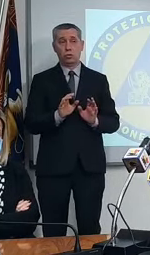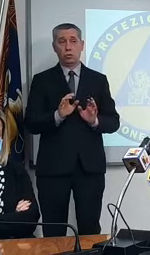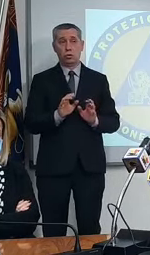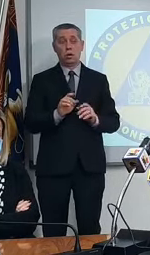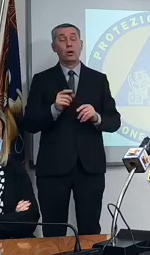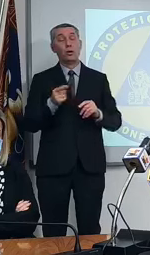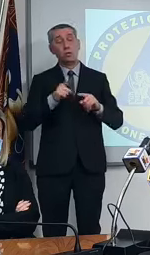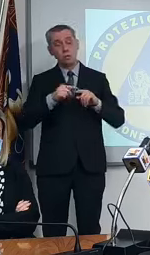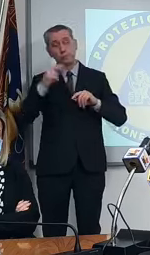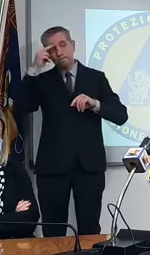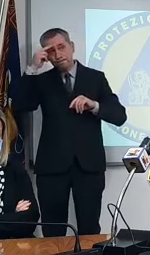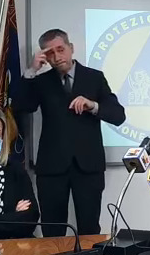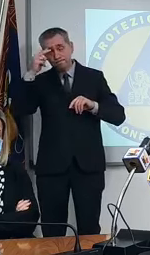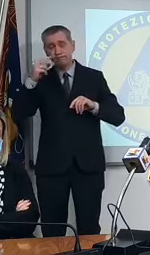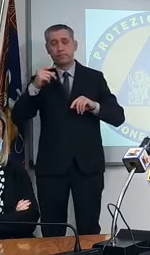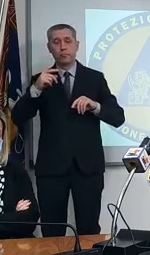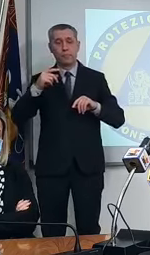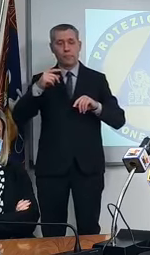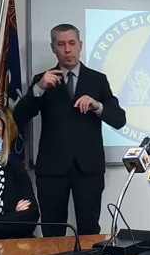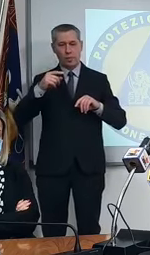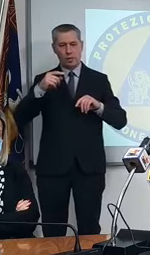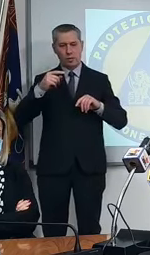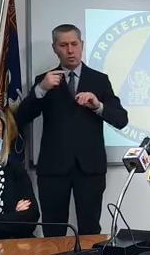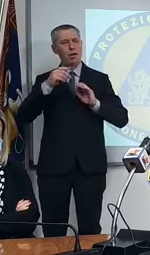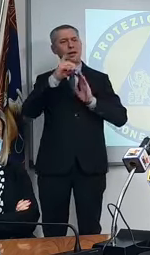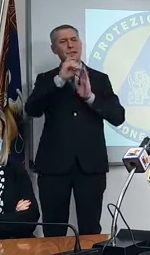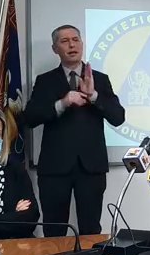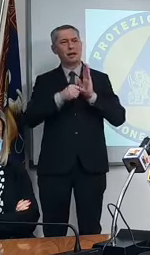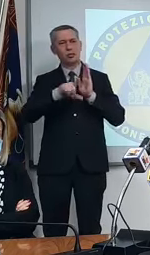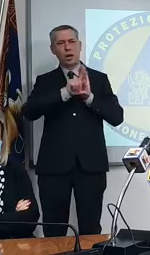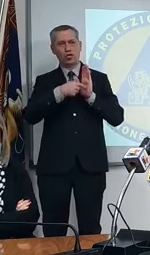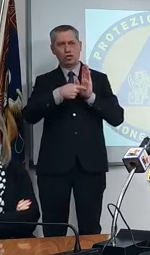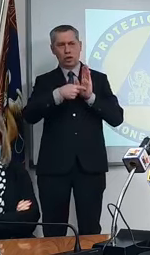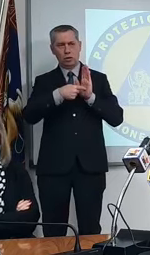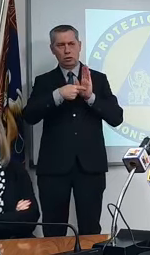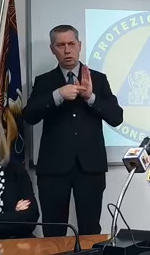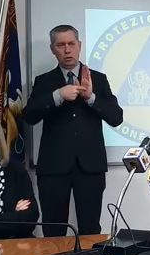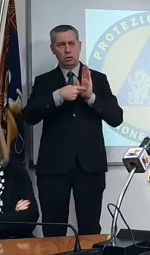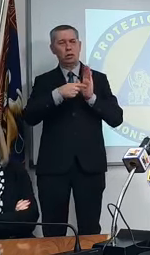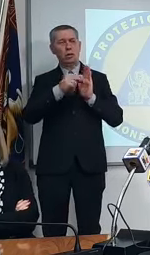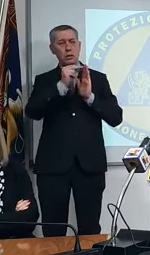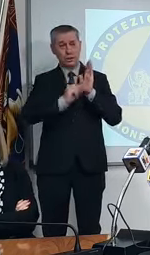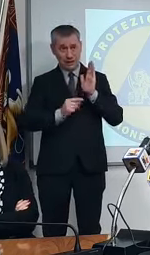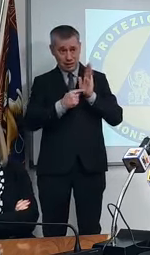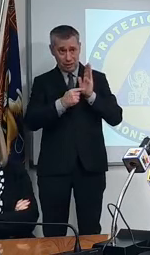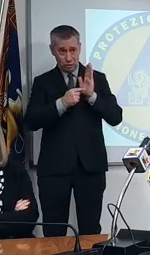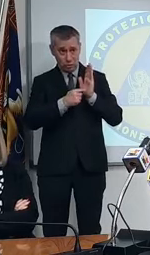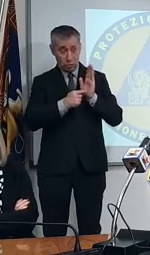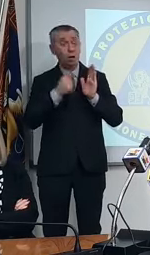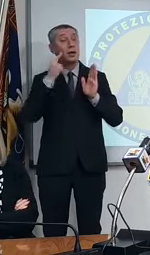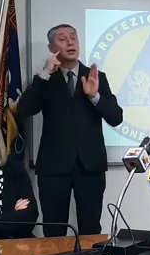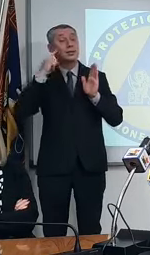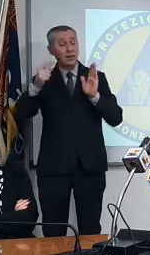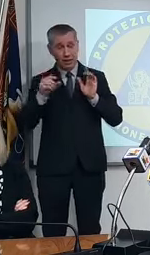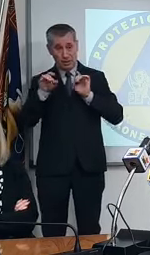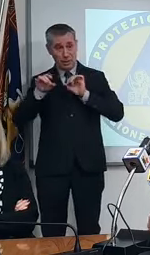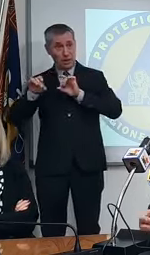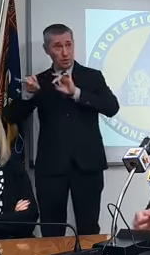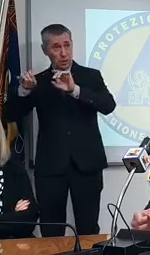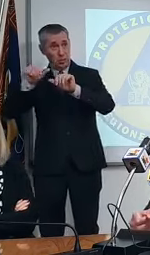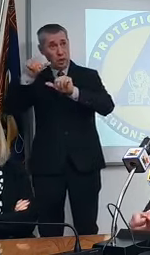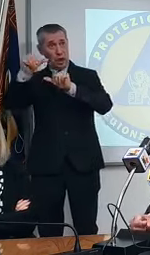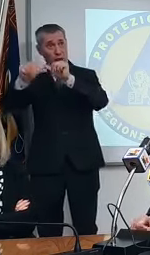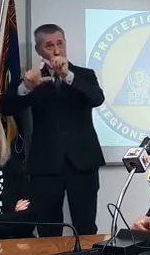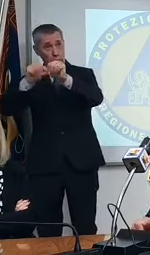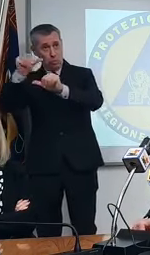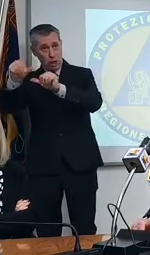ricordo sempre che nel decreto legge c scritto che se si modificano i dati epidemiologici si valutano le aperture